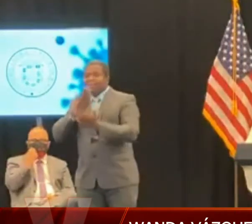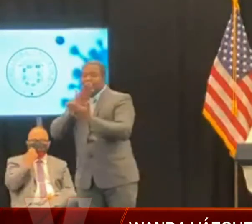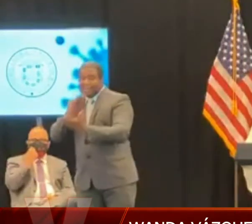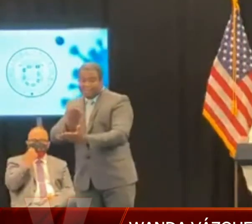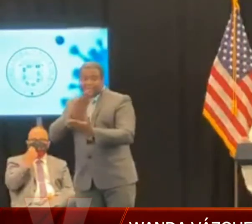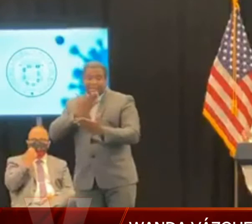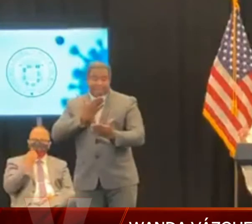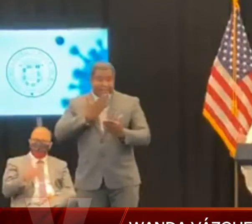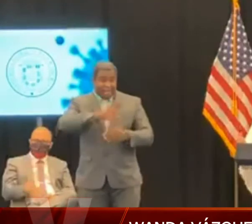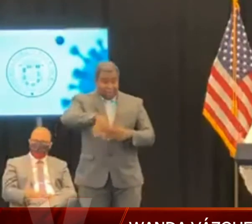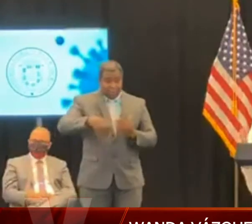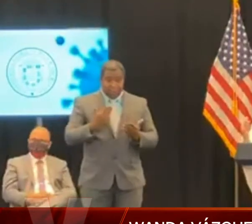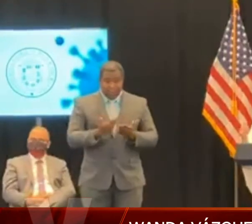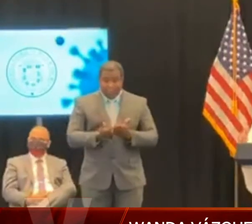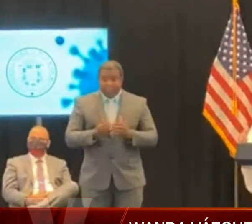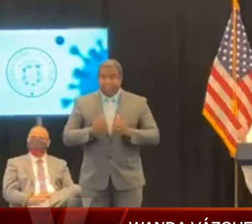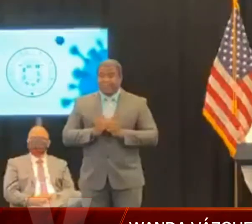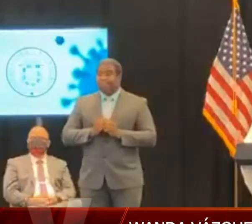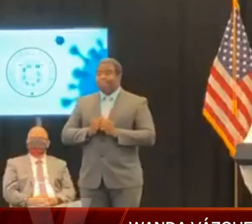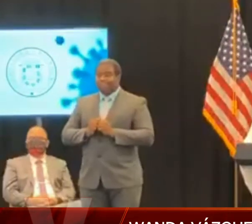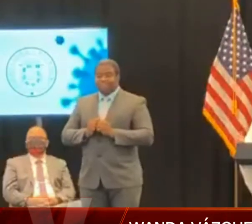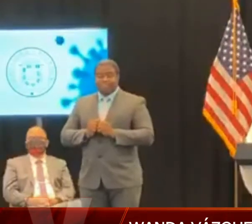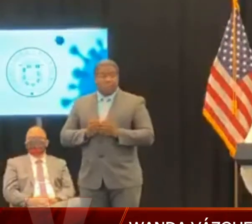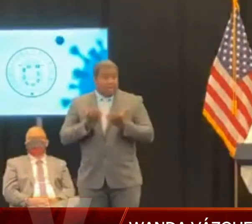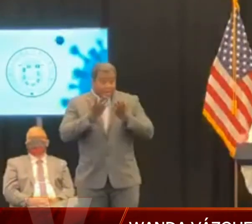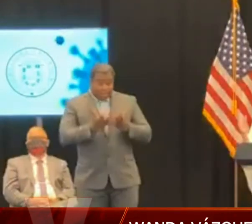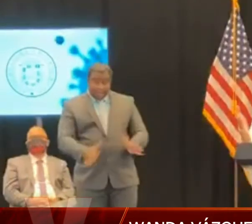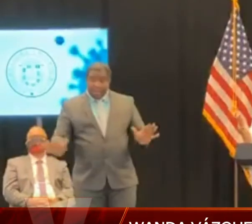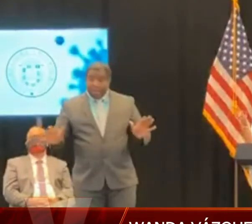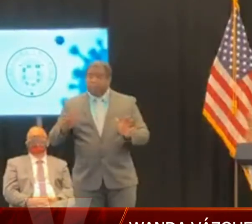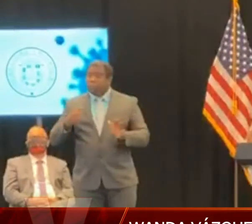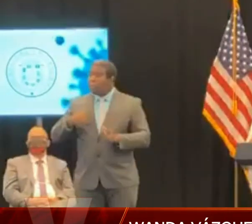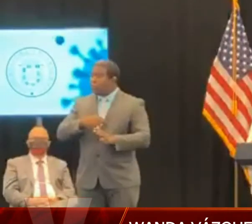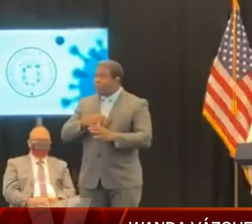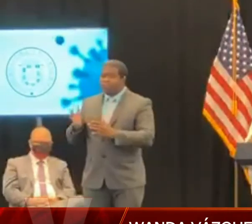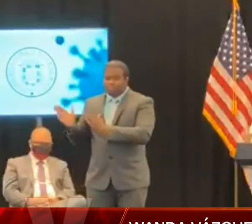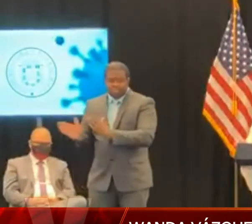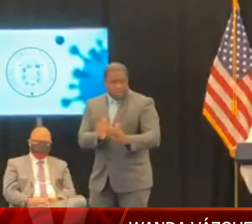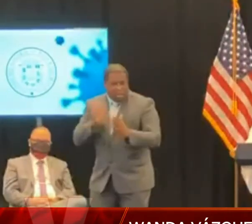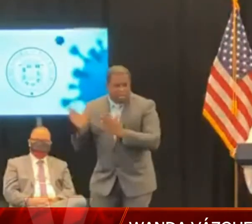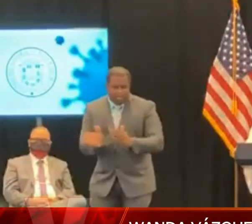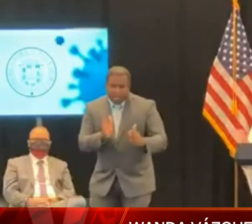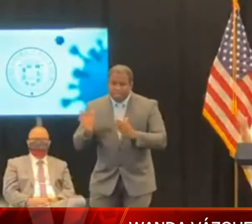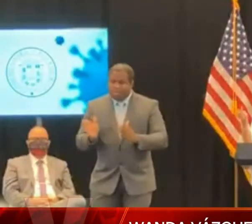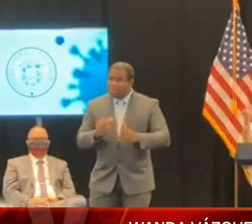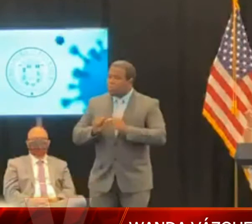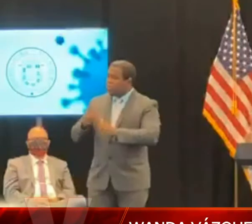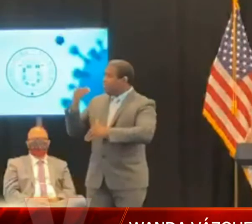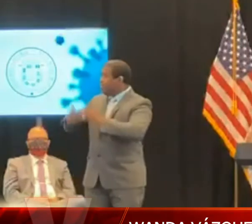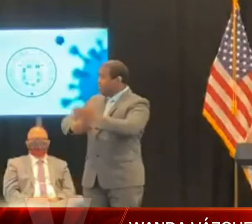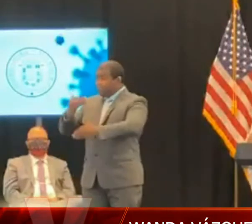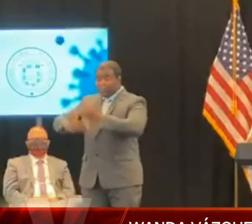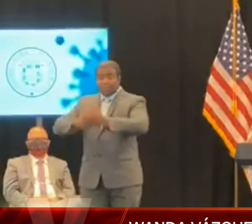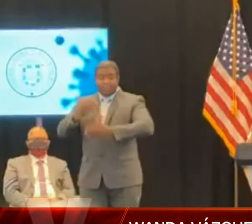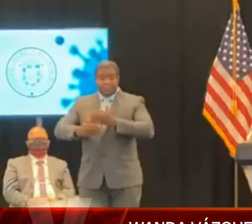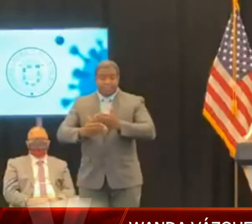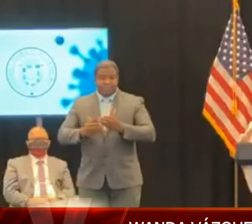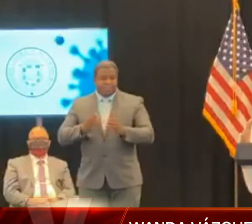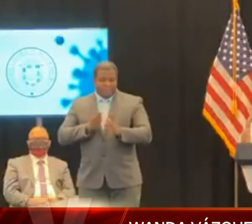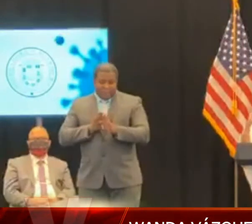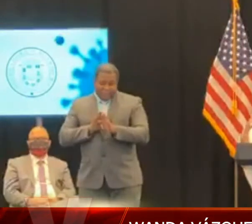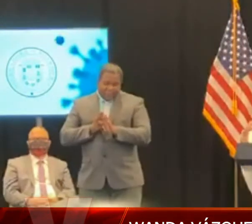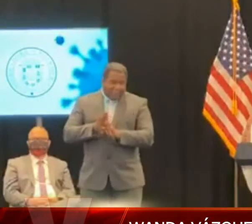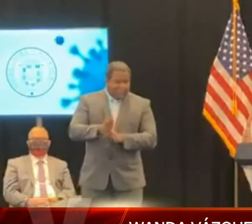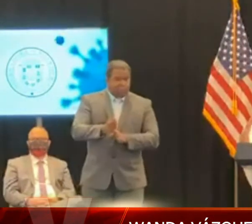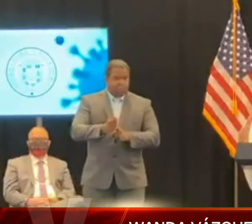se ha desarrollado un método científico, producto de estas reuniones con ellos. Este método científico